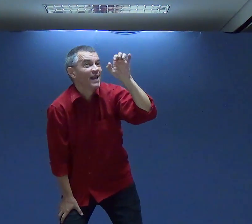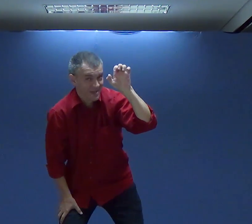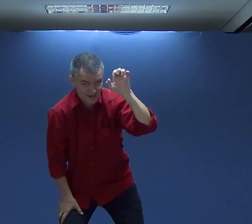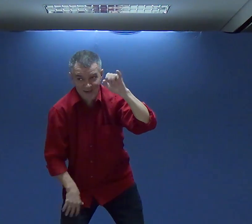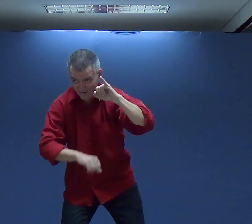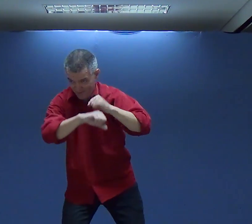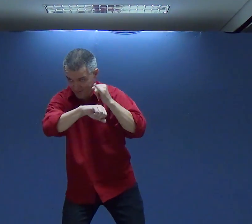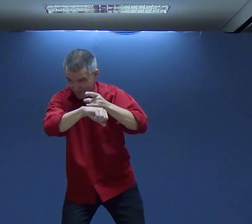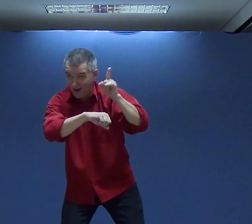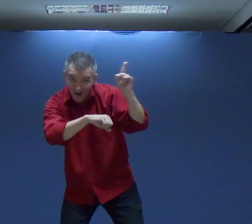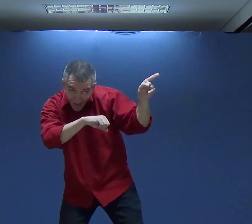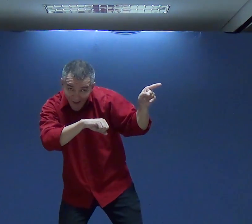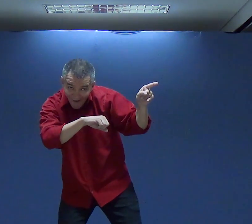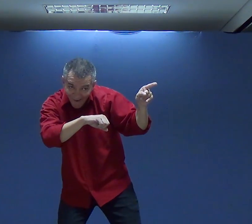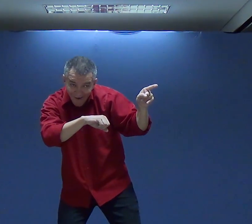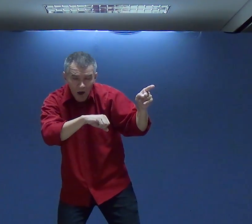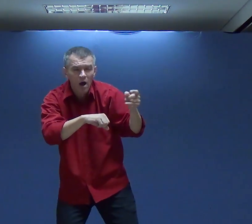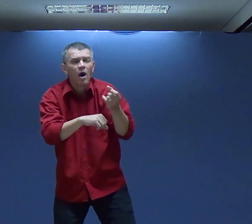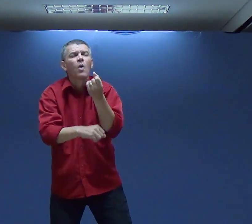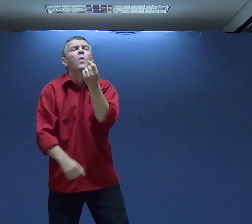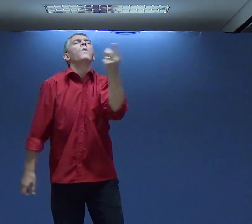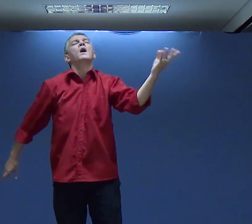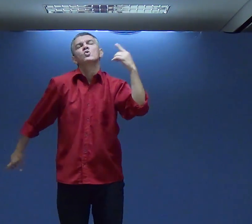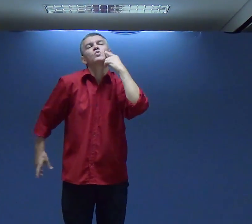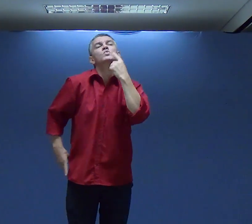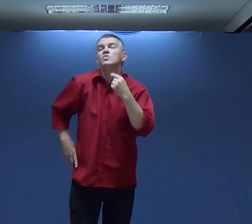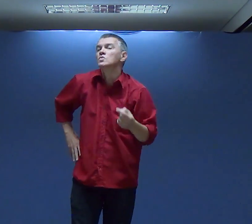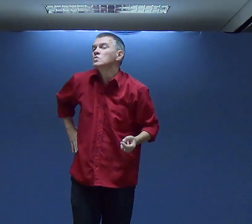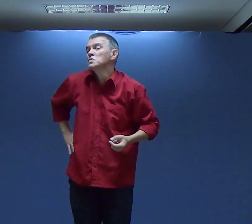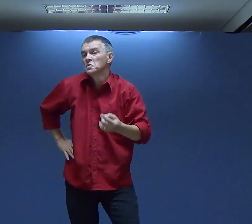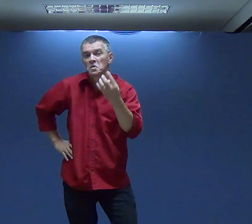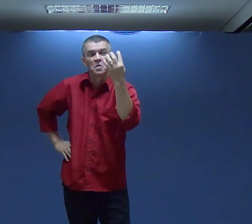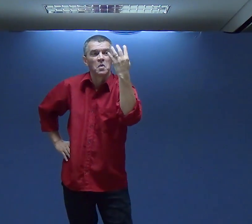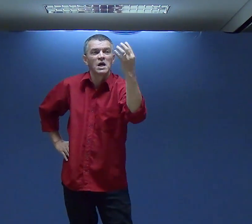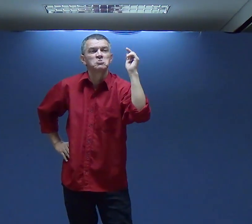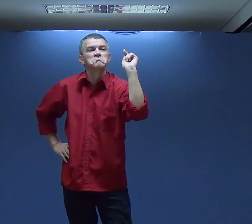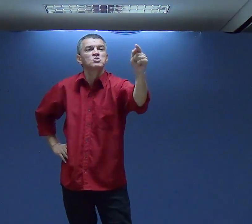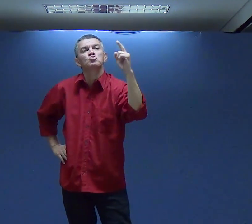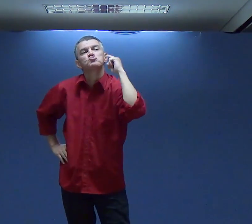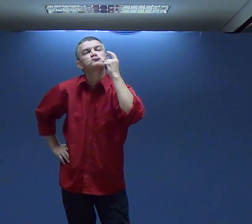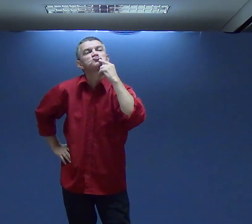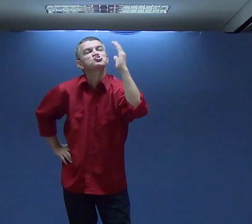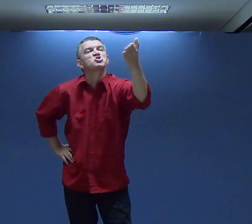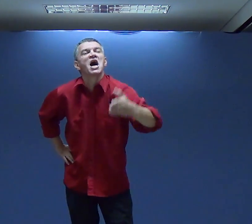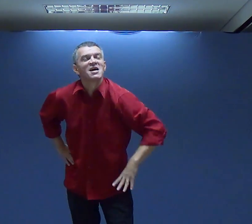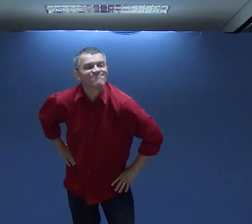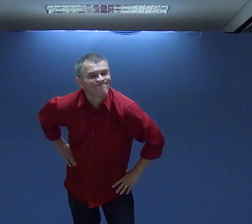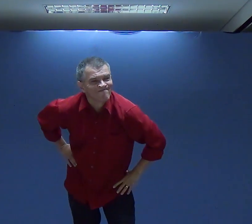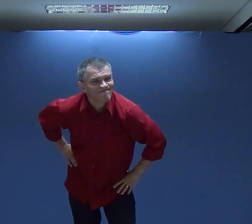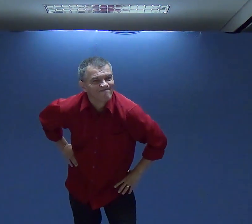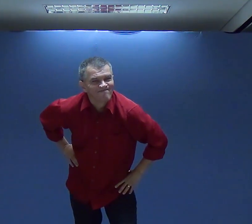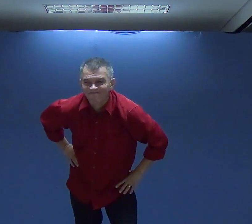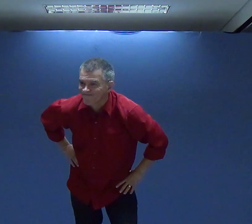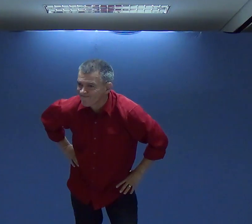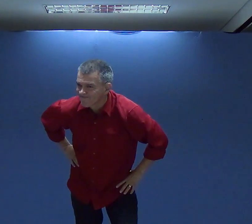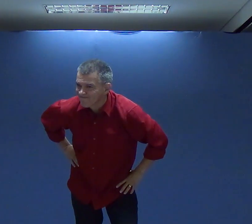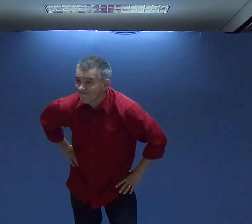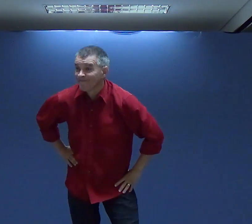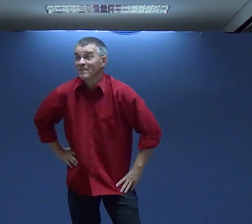Numa cidade Chamada Joinville O que? O aconteceu Com os furos? Tem mais ou menos 4 mil